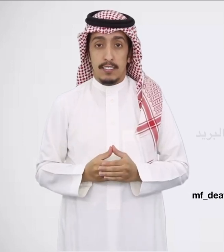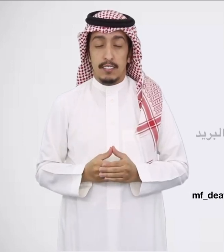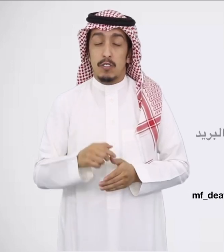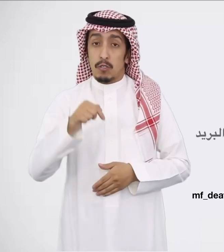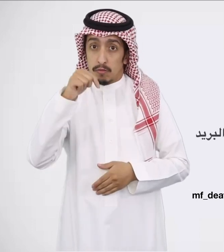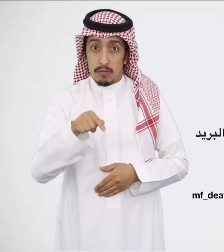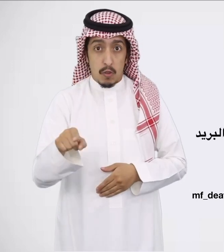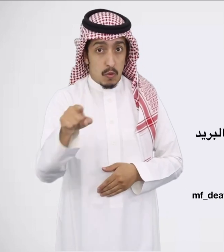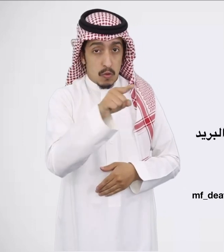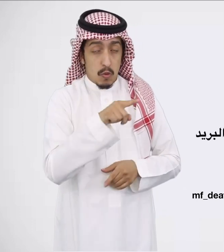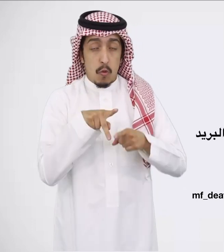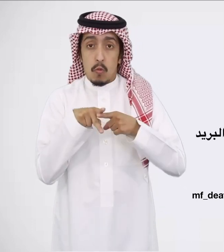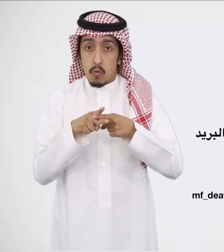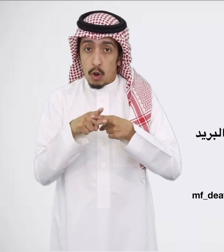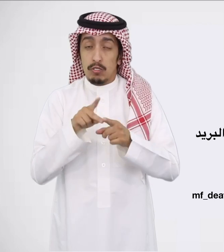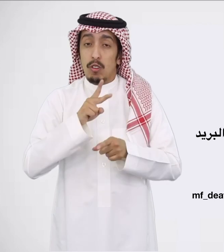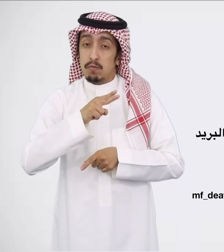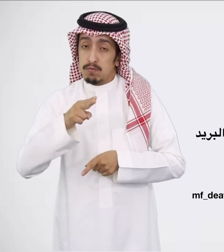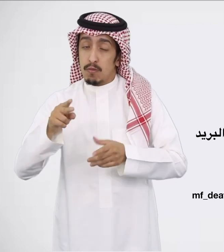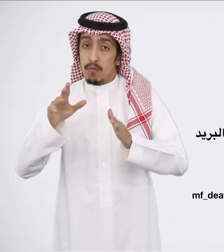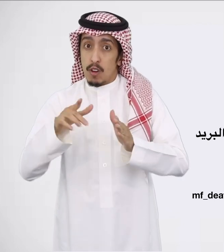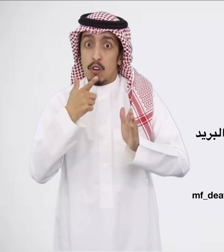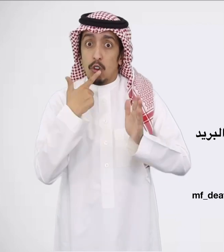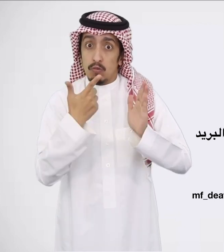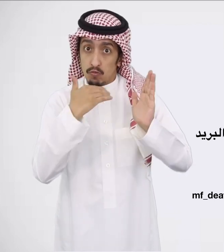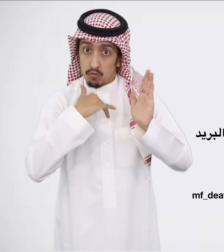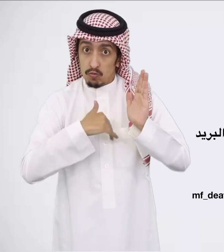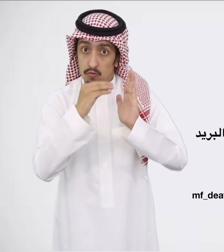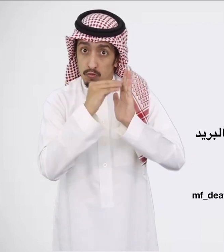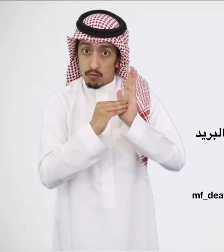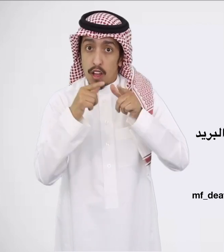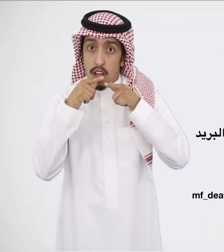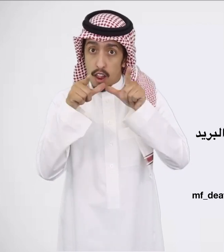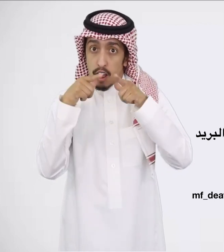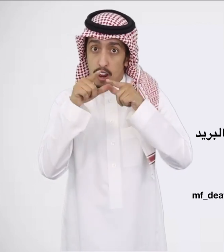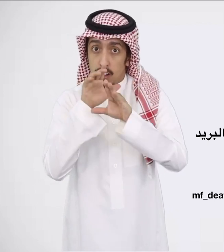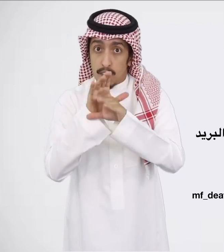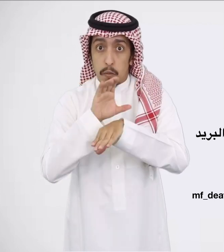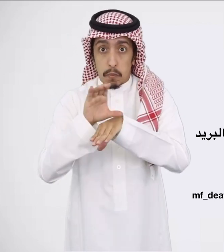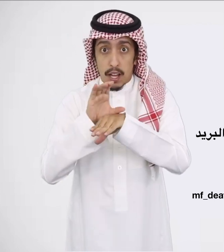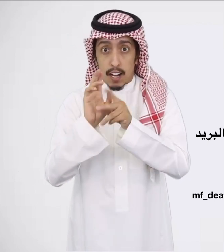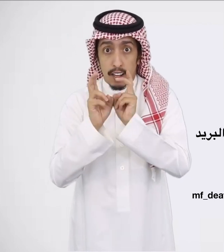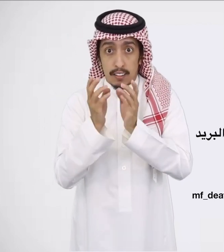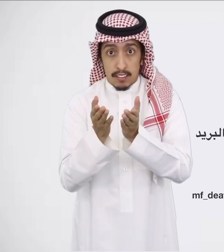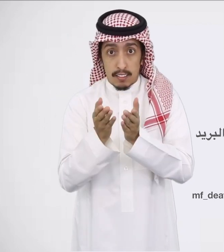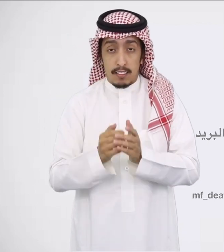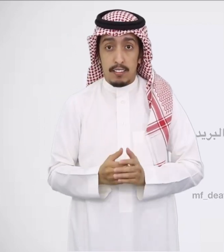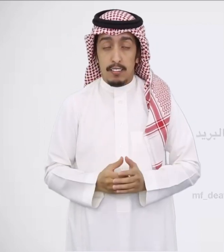سيكون هناك ورش أخرى هل تود أن نشاركك إعلاناتها عبر البريد؟ ترجمة نانسي